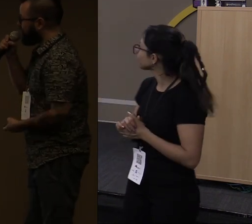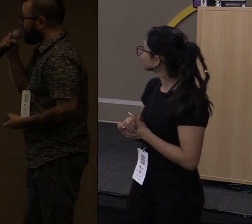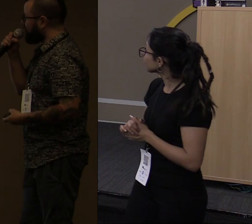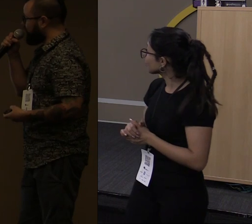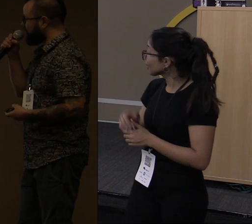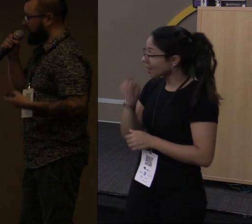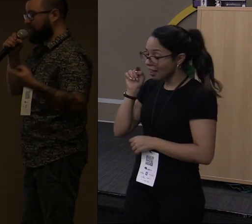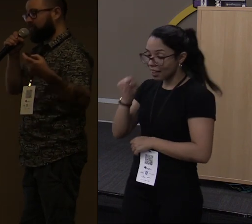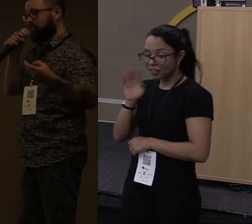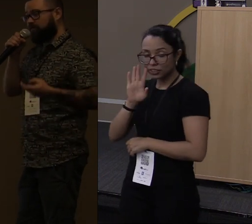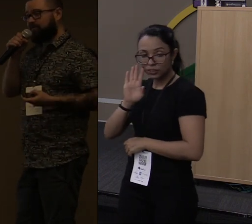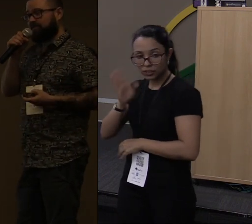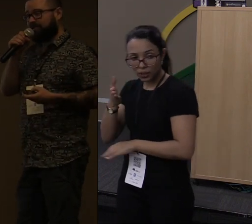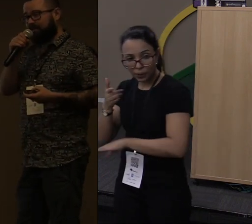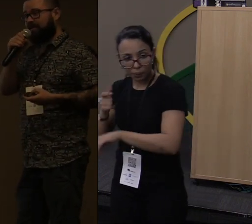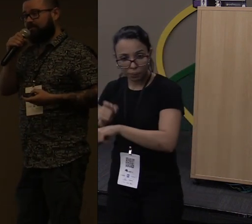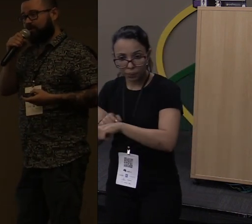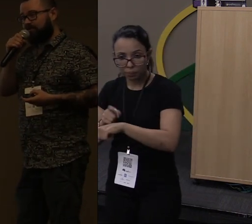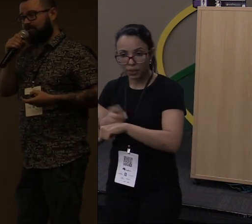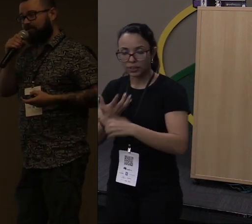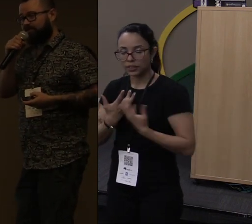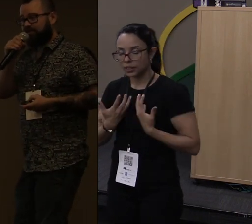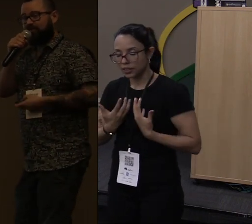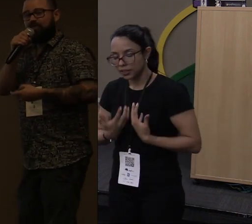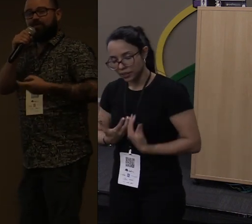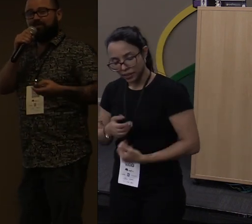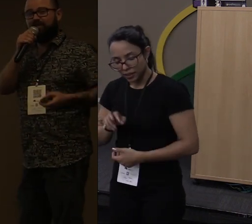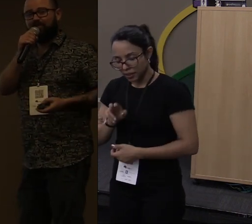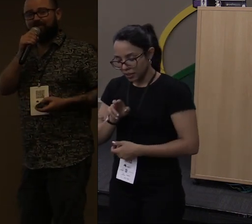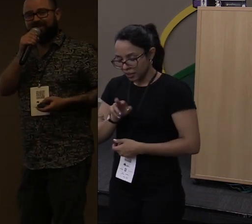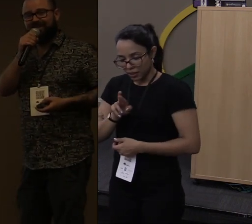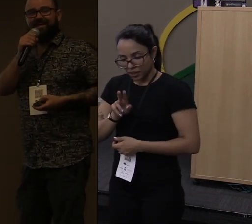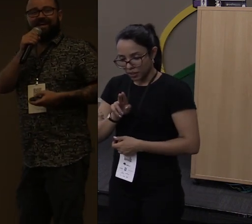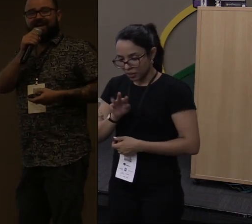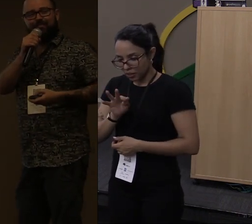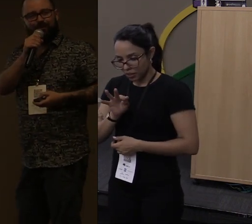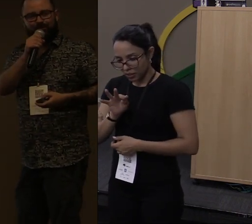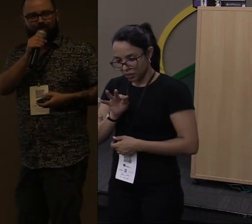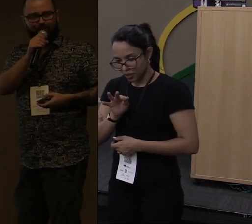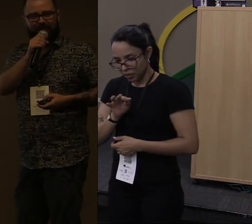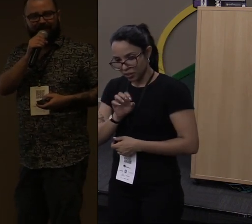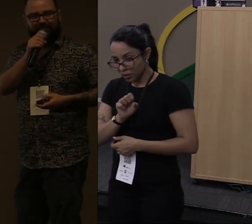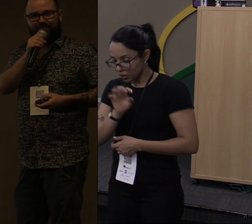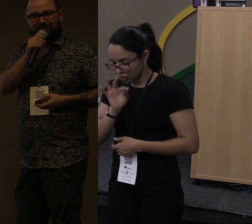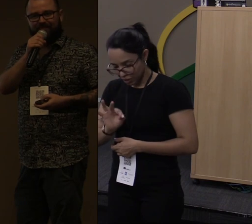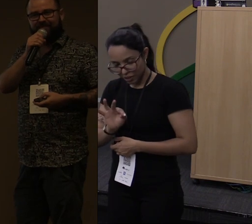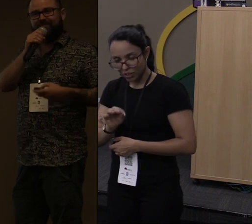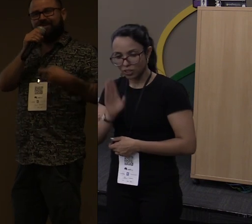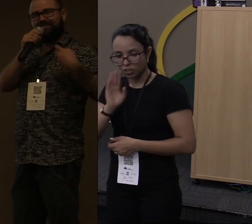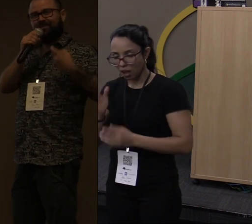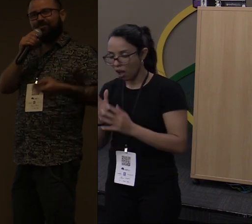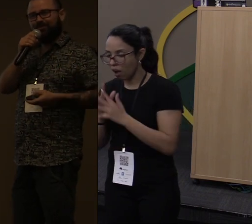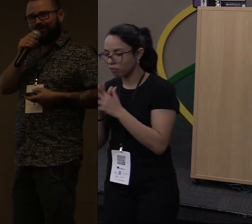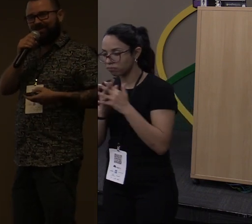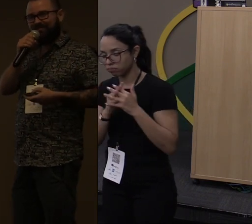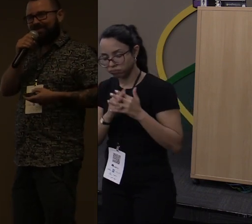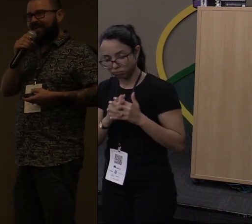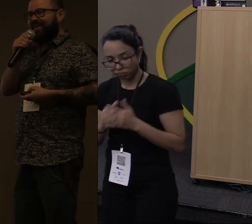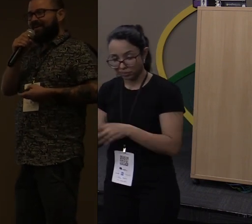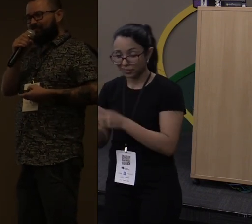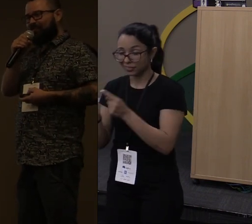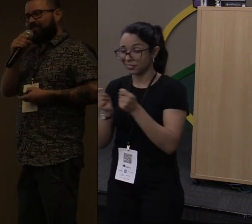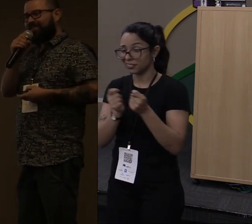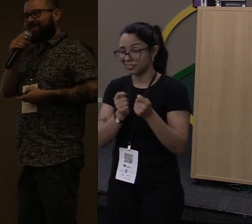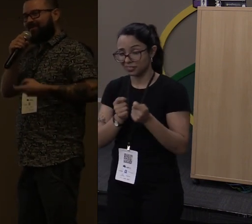hora que você já cansou de tentar o Rust. Você já falou, meu, esse negócio aqui é muito complicado ficar fazendo esse controle.